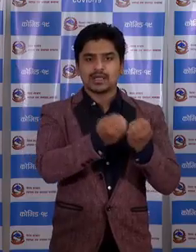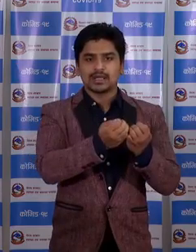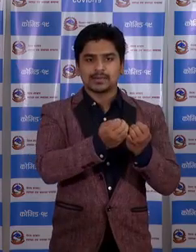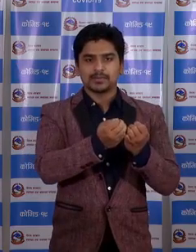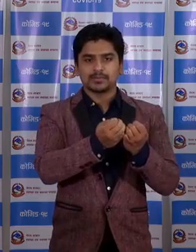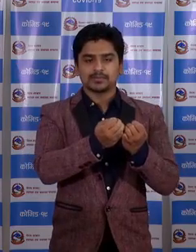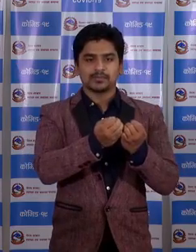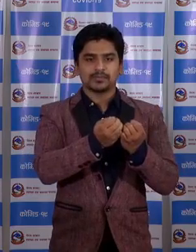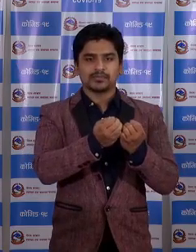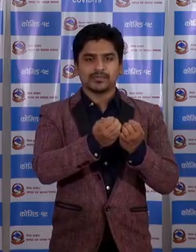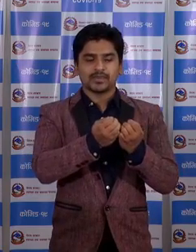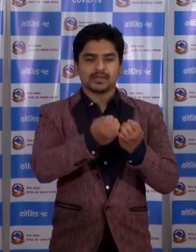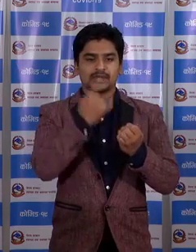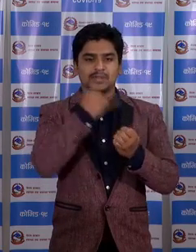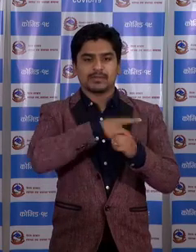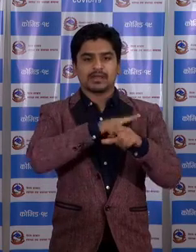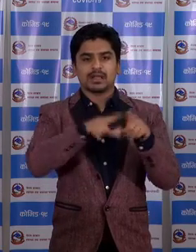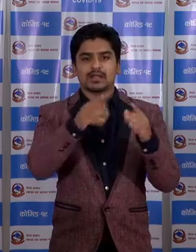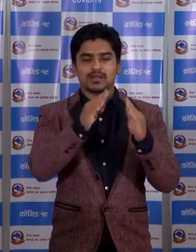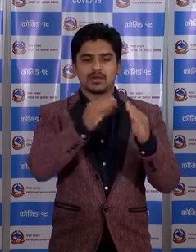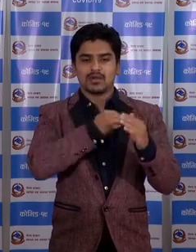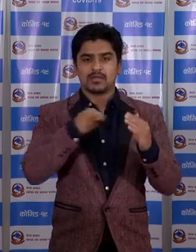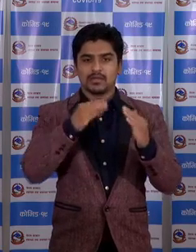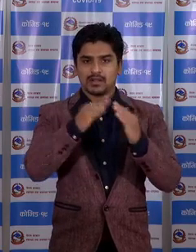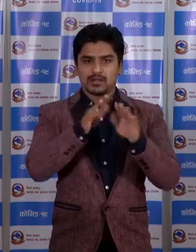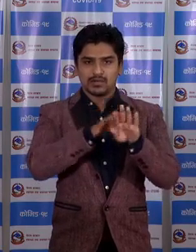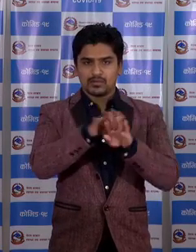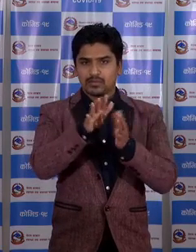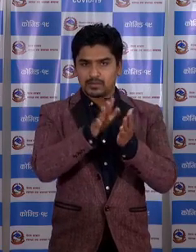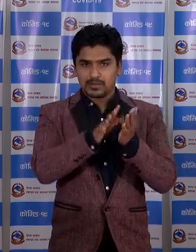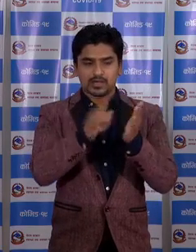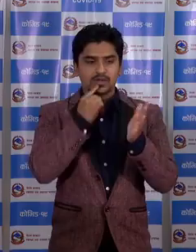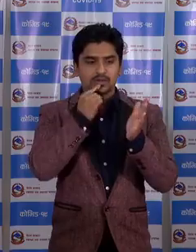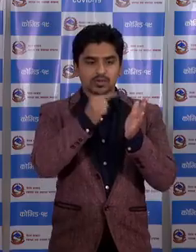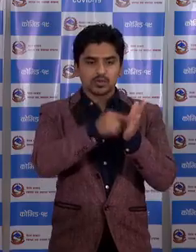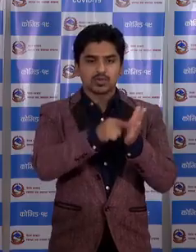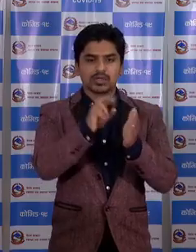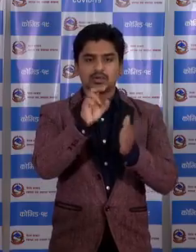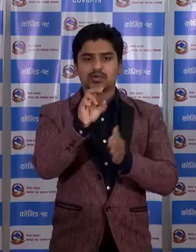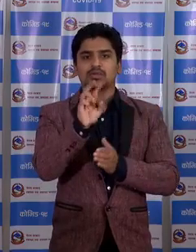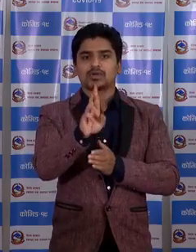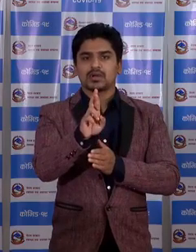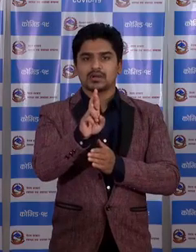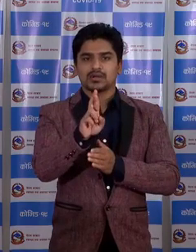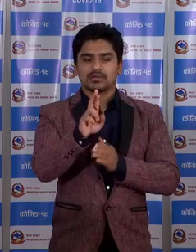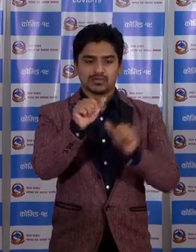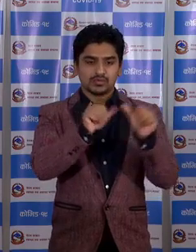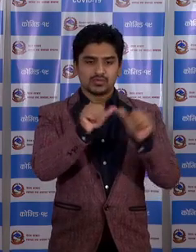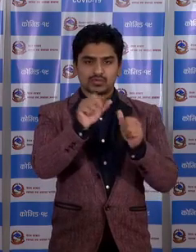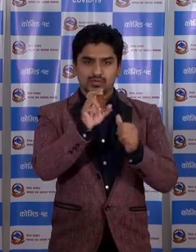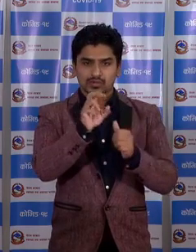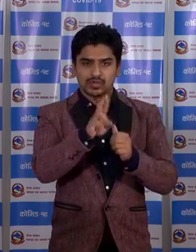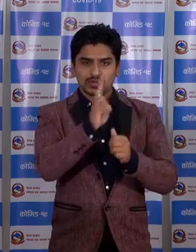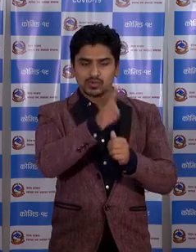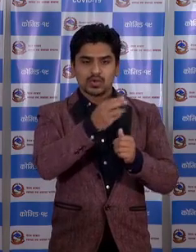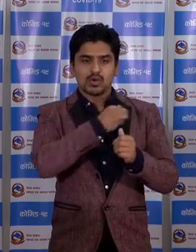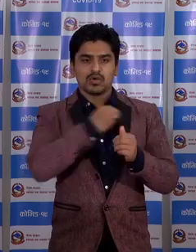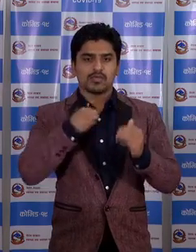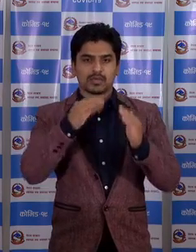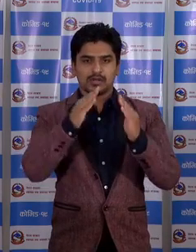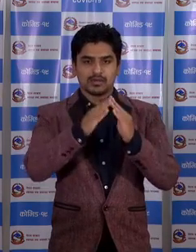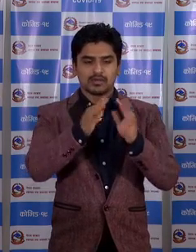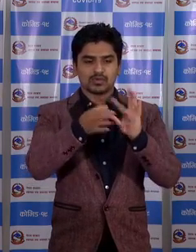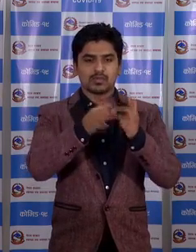गयर नाफामुलक अस्पताल हरू मार्फत तोकिय को दर्रेट मां जो दर्रेट उक्ता अस्पताल हरू को